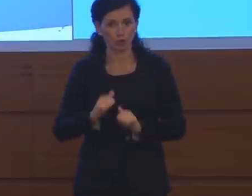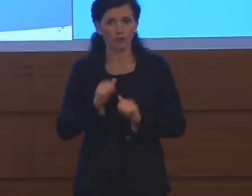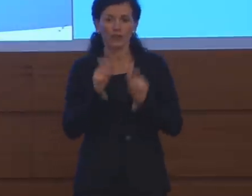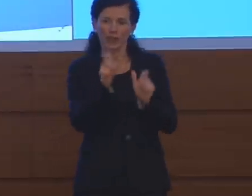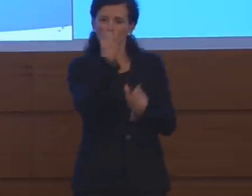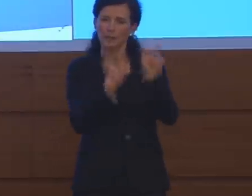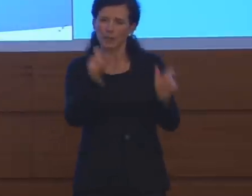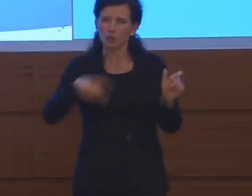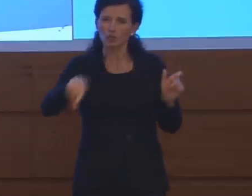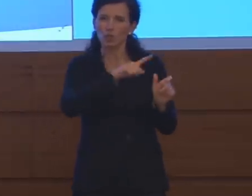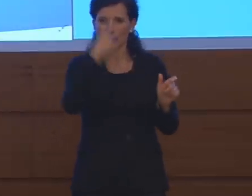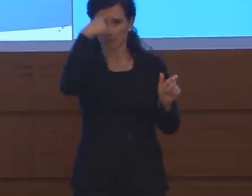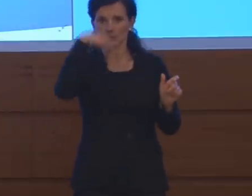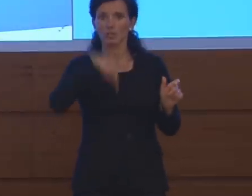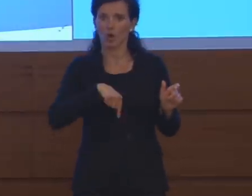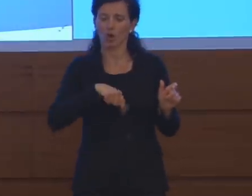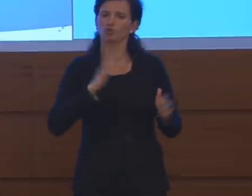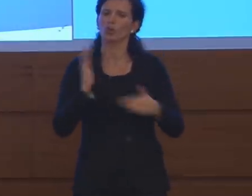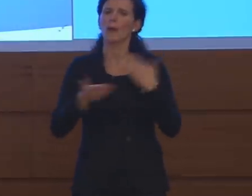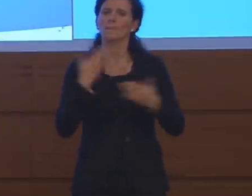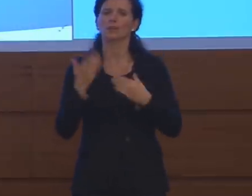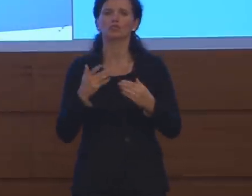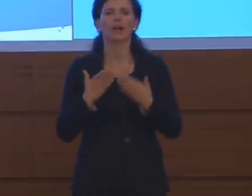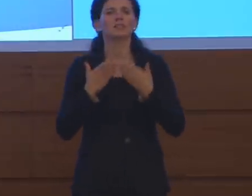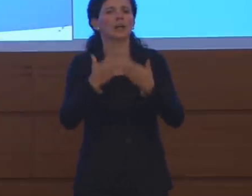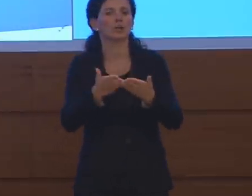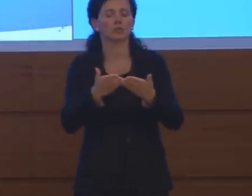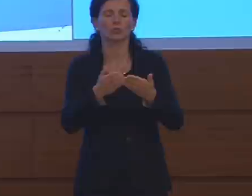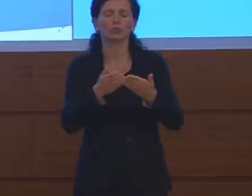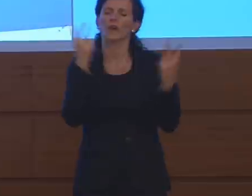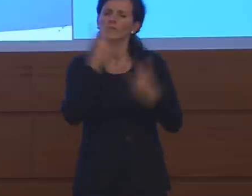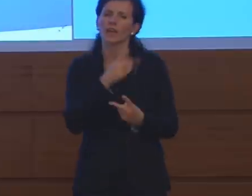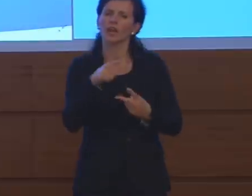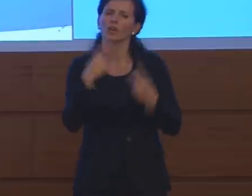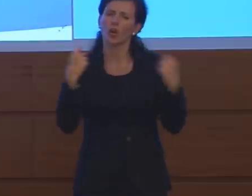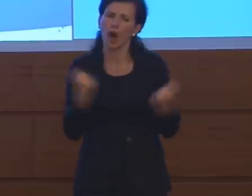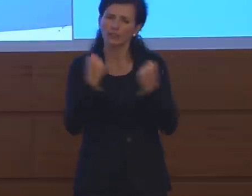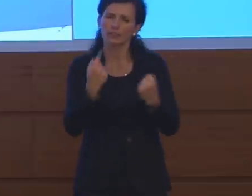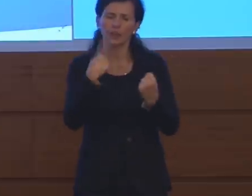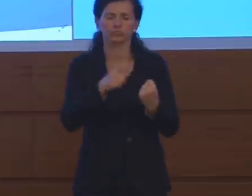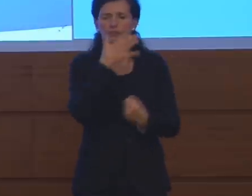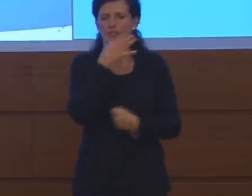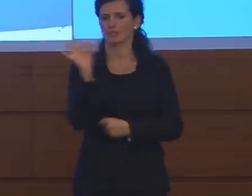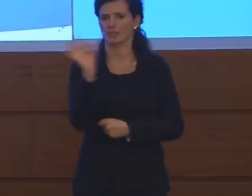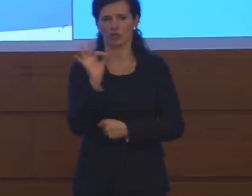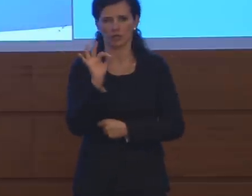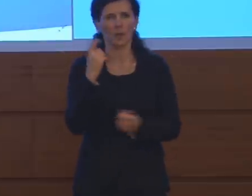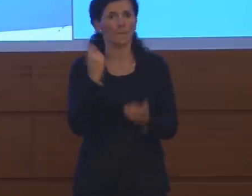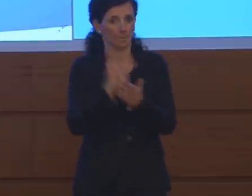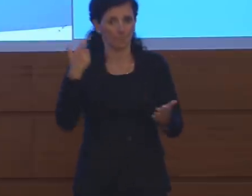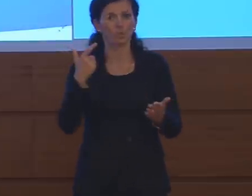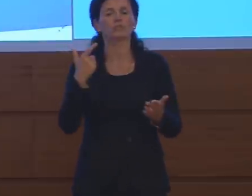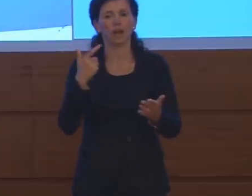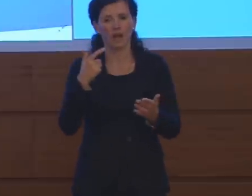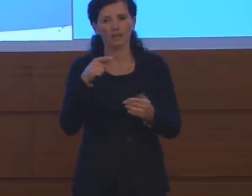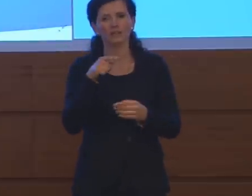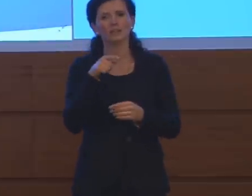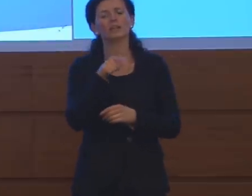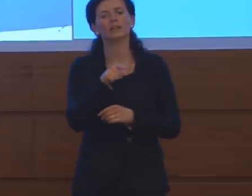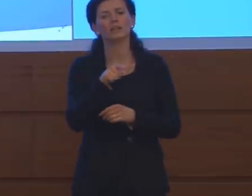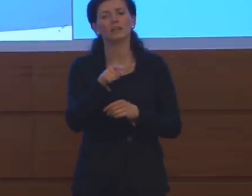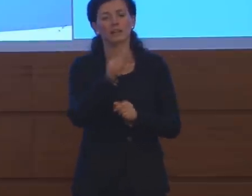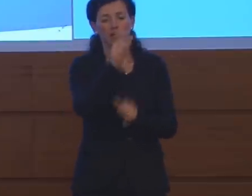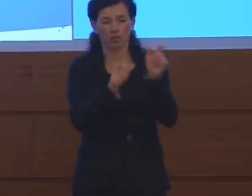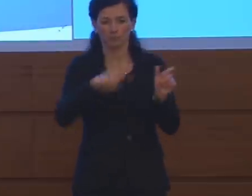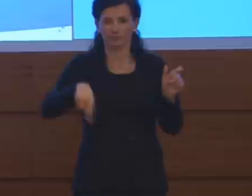'emergenza, che voglio ringraziare anche per questa straordinaria attività, che vanno a realizzare insieme a